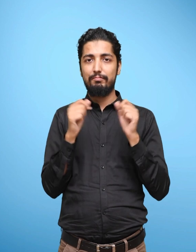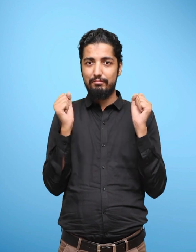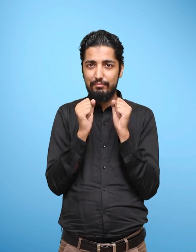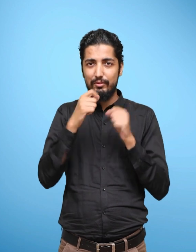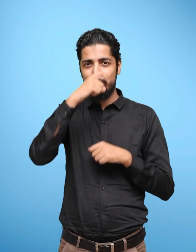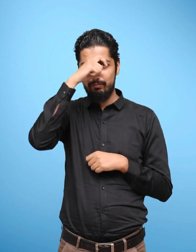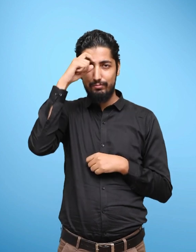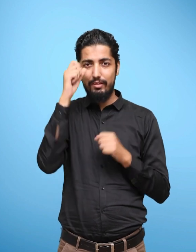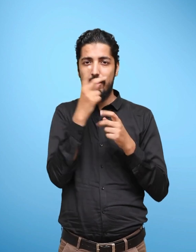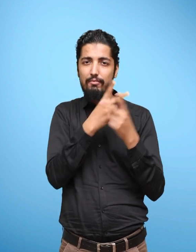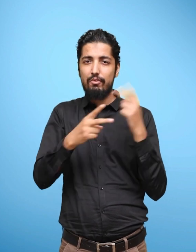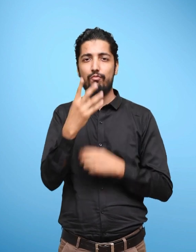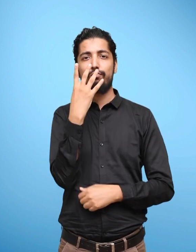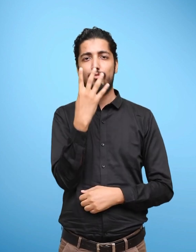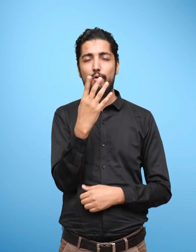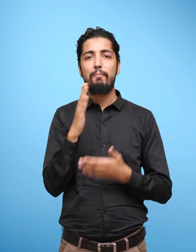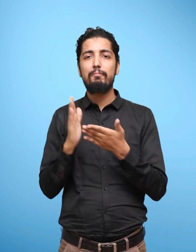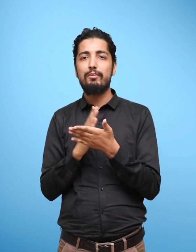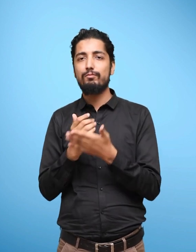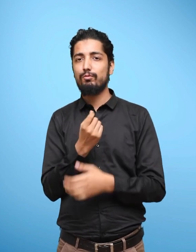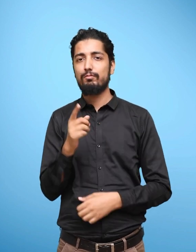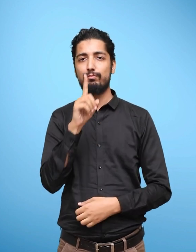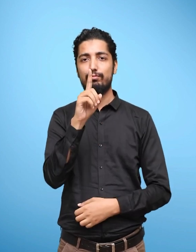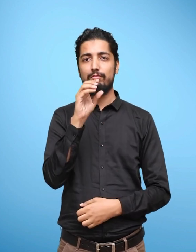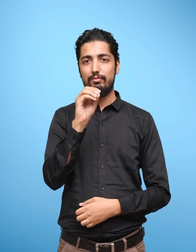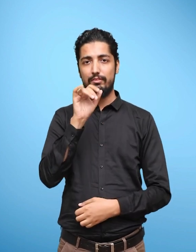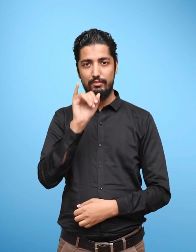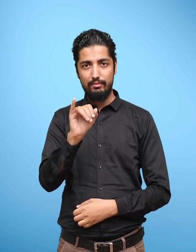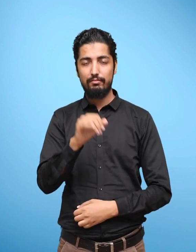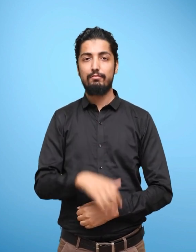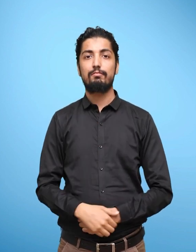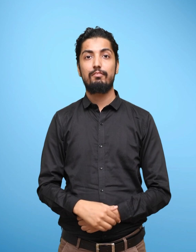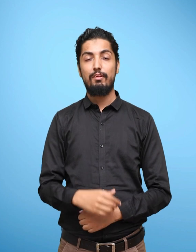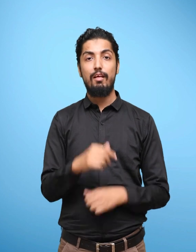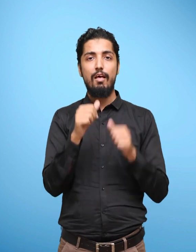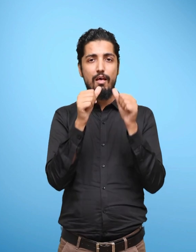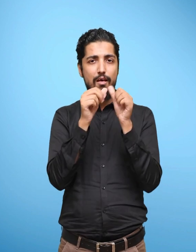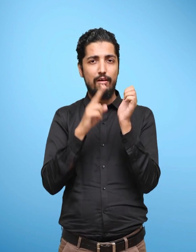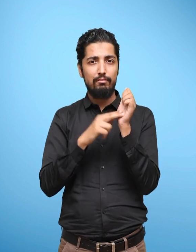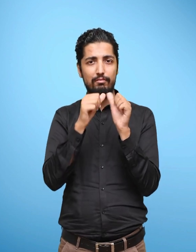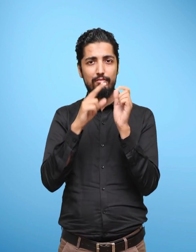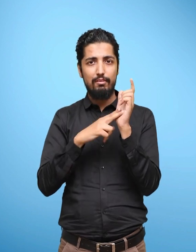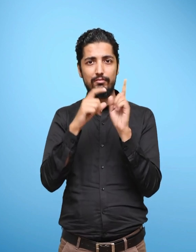The Four Seasons Page 115